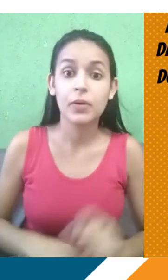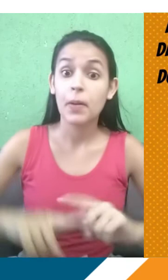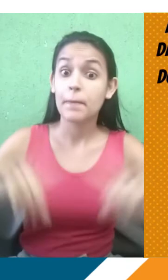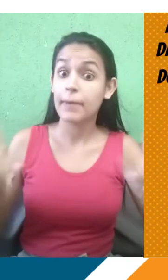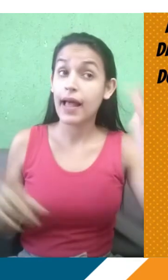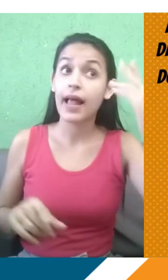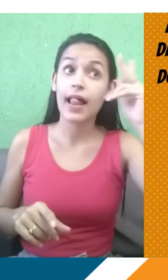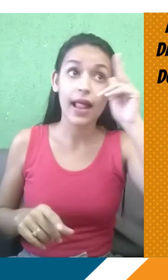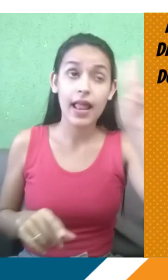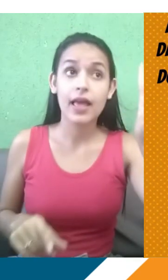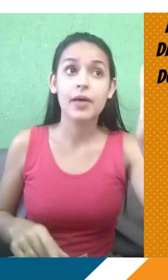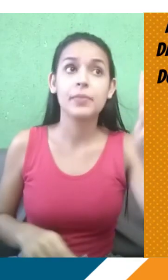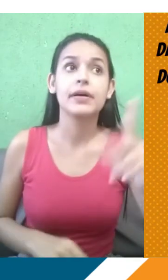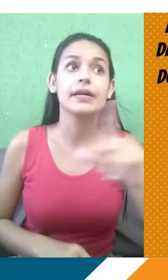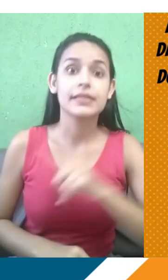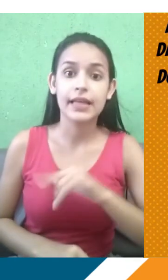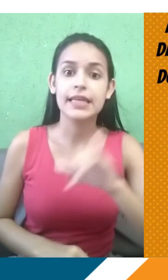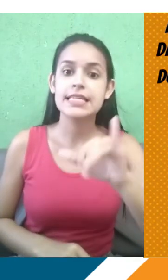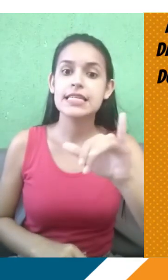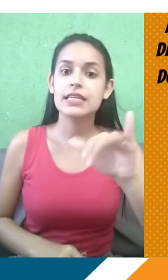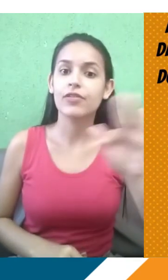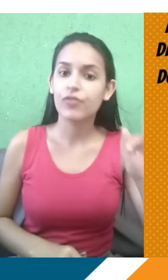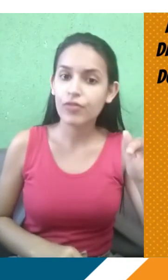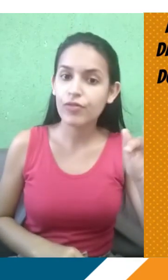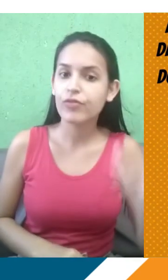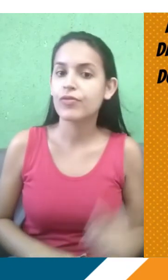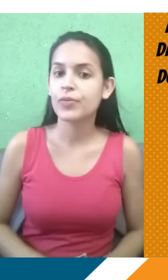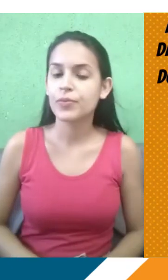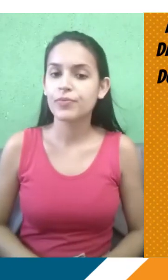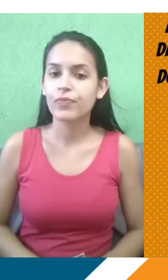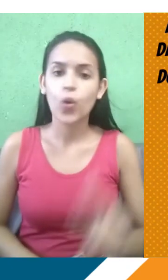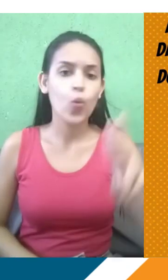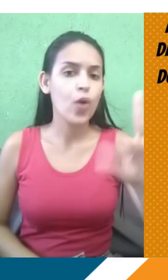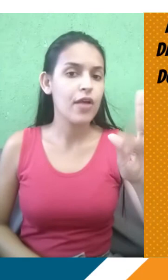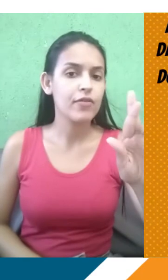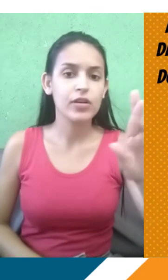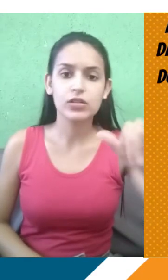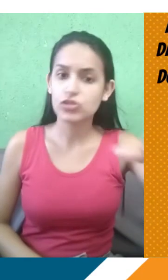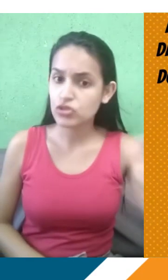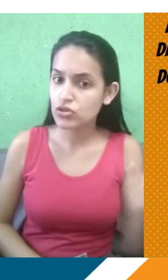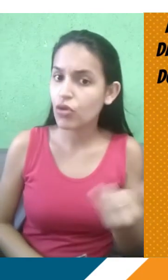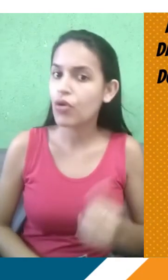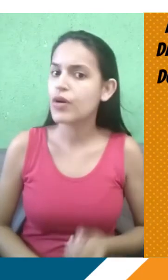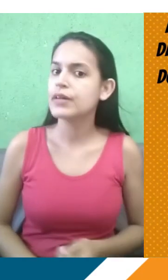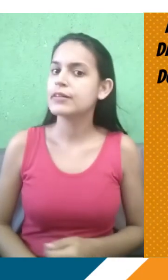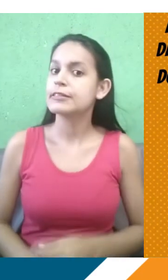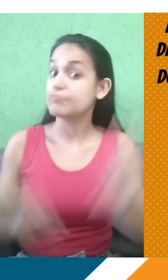lembrem também dos outros vestibulares. A gente tem o IFE, o FRJ. O próprio Pedro II abriu agora, né? Inscrições para a